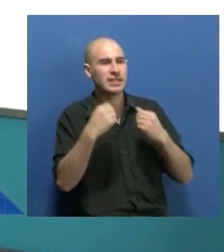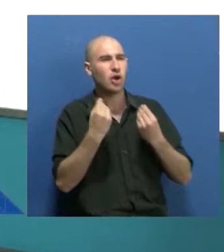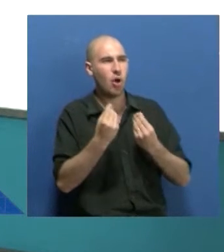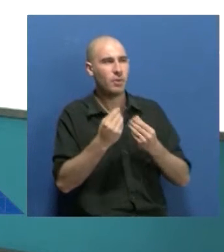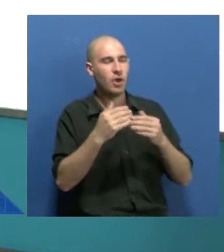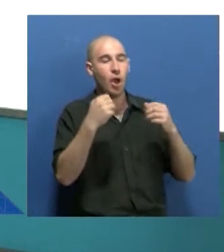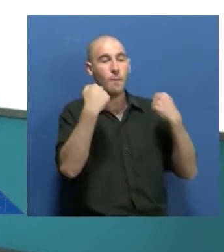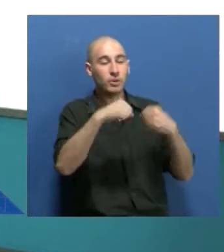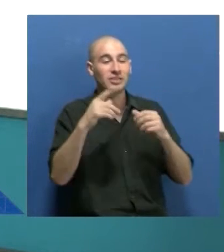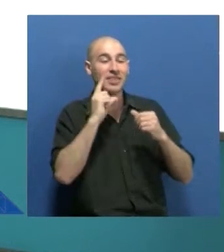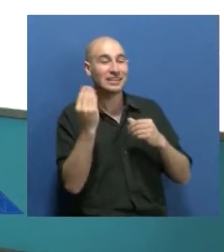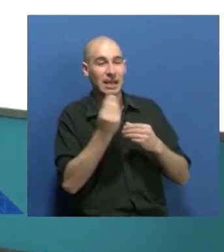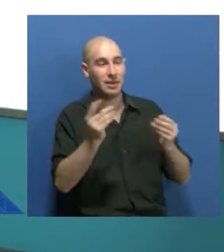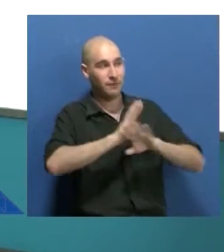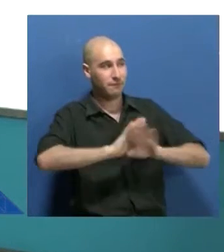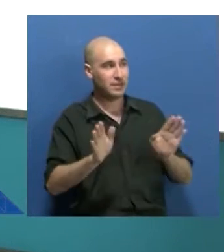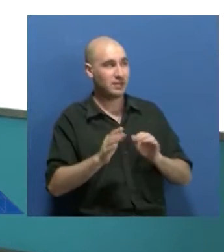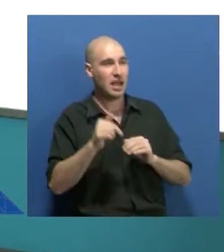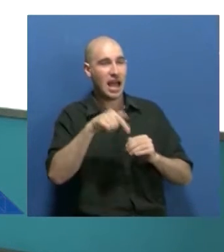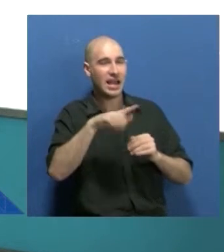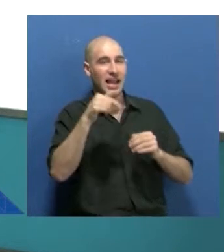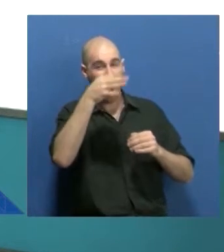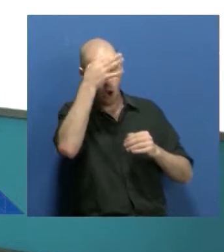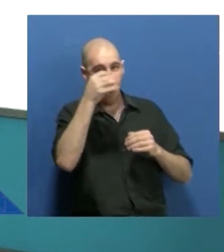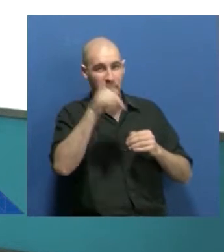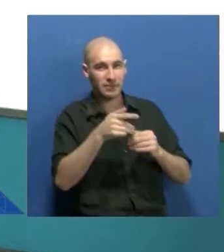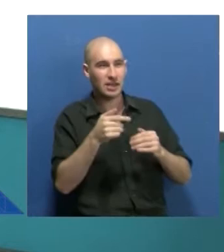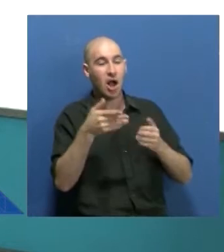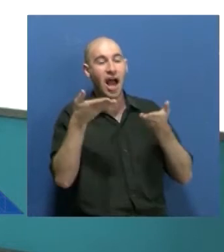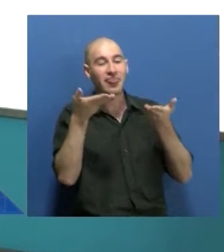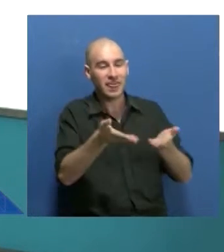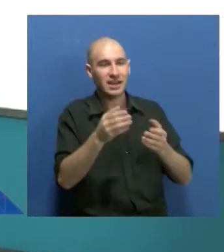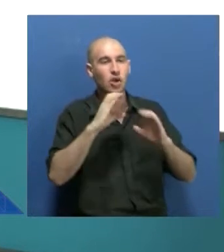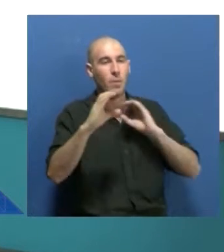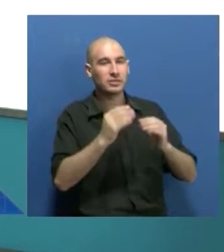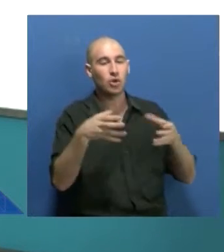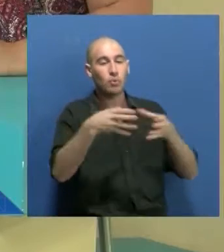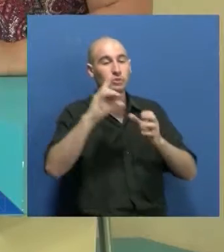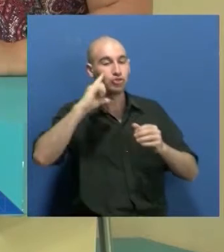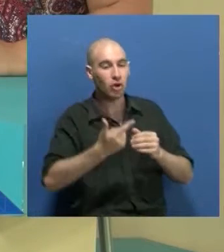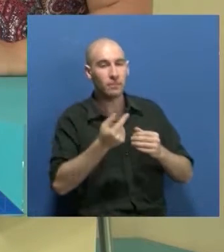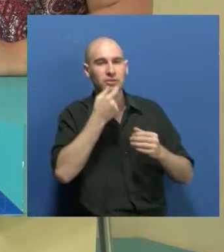que culmina el día sábado en lo que va a ser la obra para acercarle la obra y la comunicación a la comunidad sorda de la provincia de Mendoza.